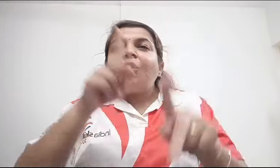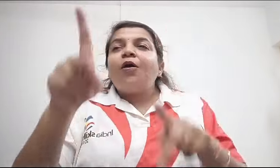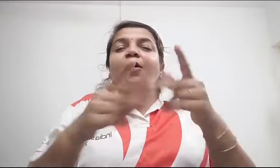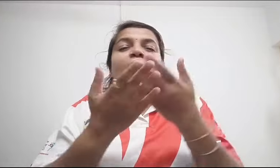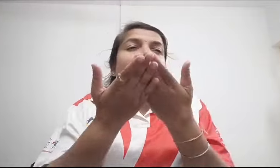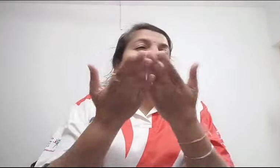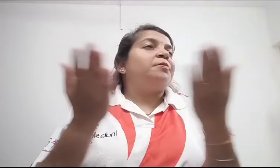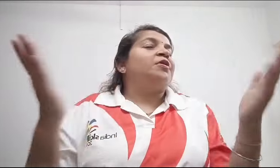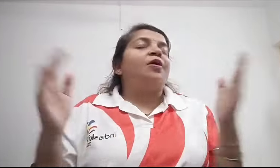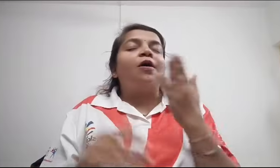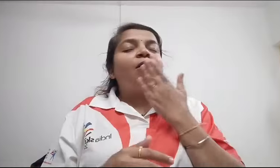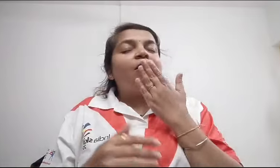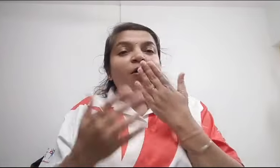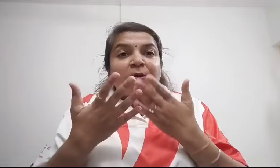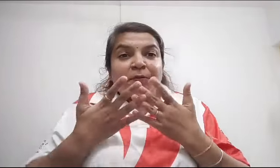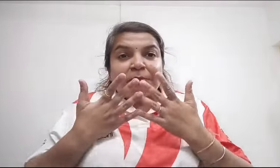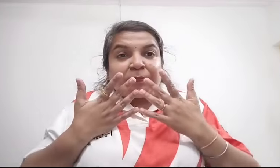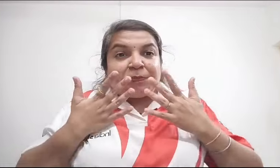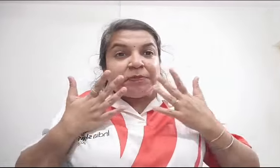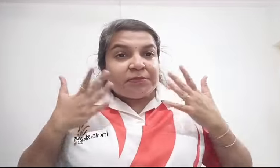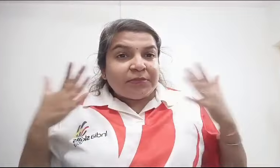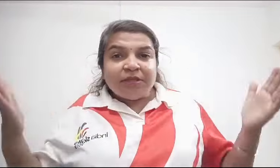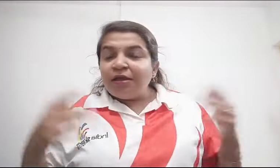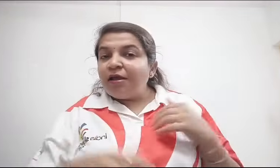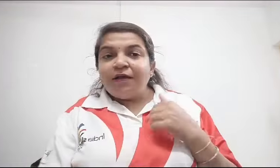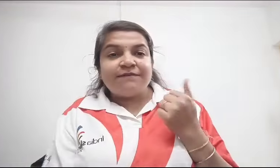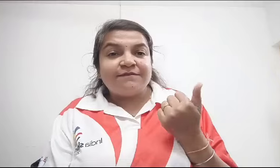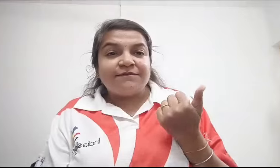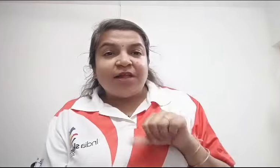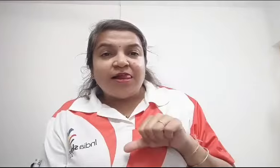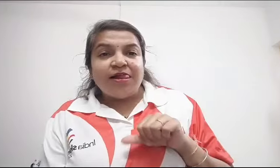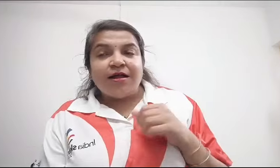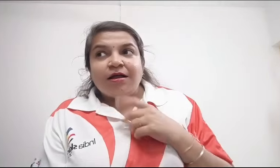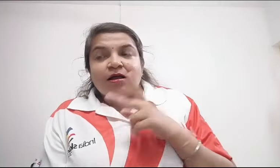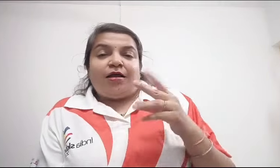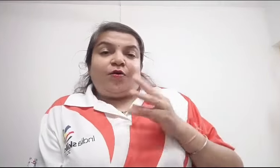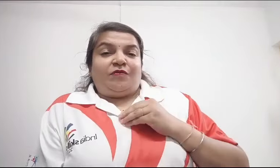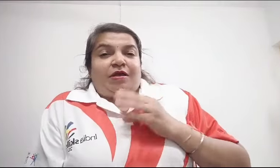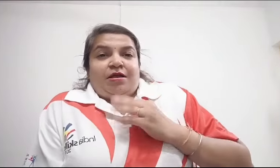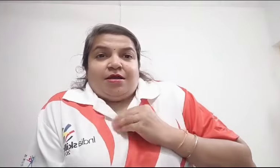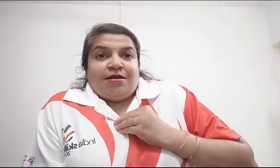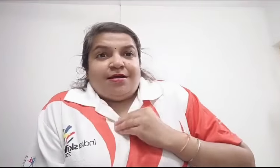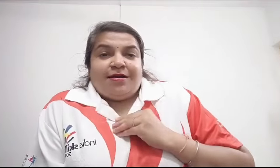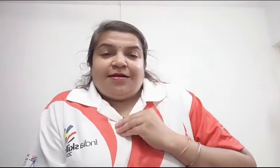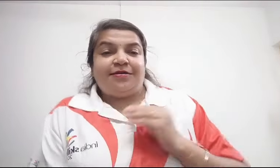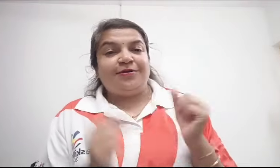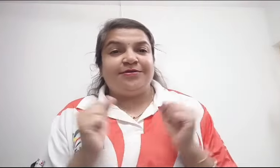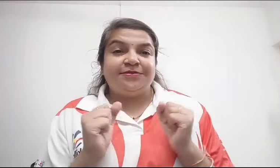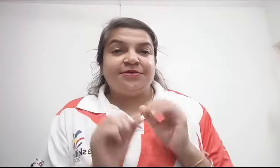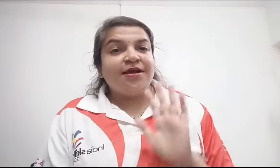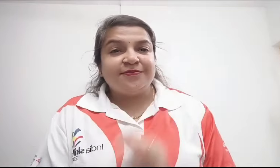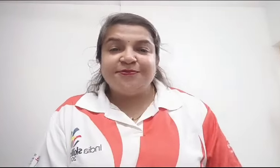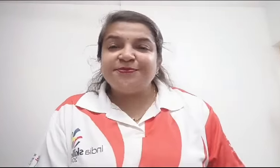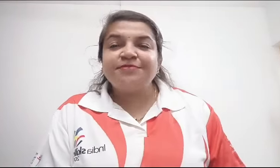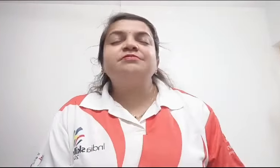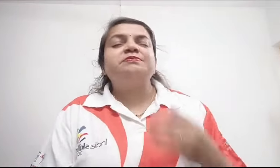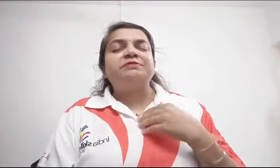International के लिए select हो गई. France में मैंने पूरी दुनिया के जब लोग देखे और competitors